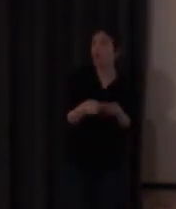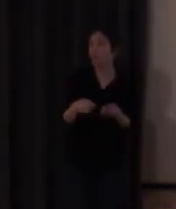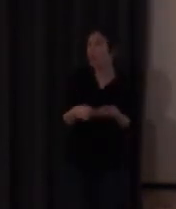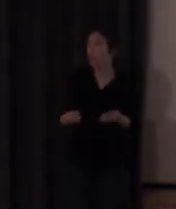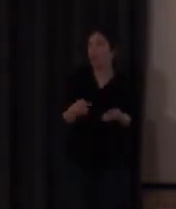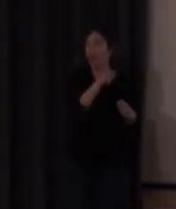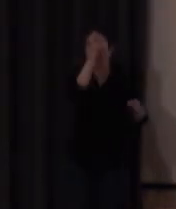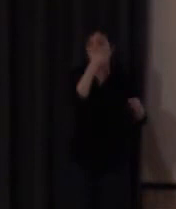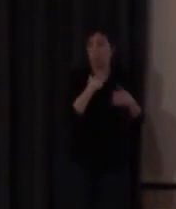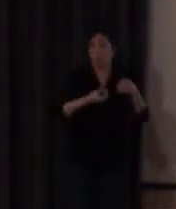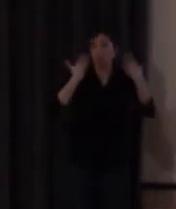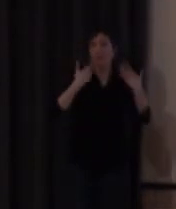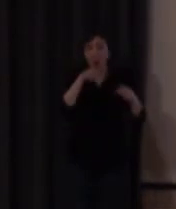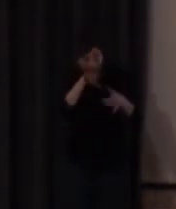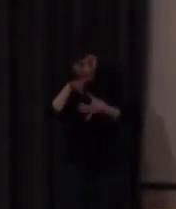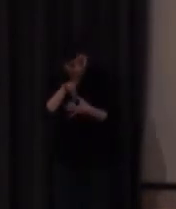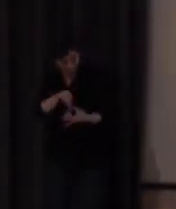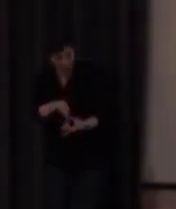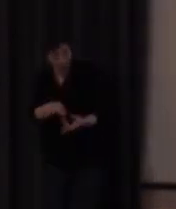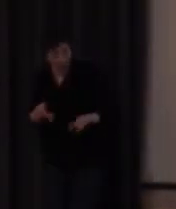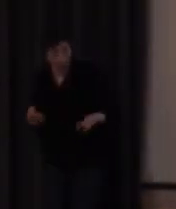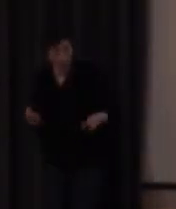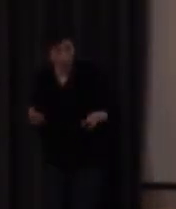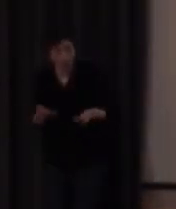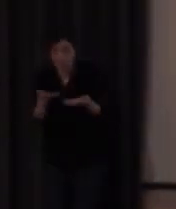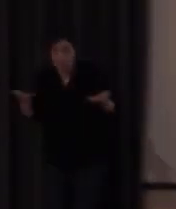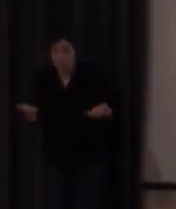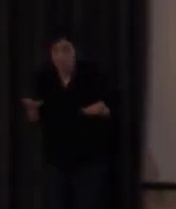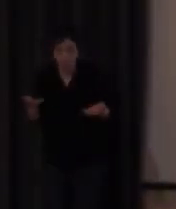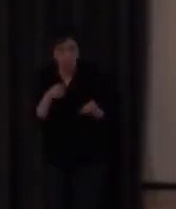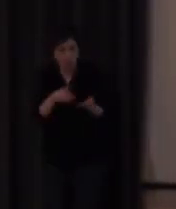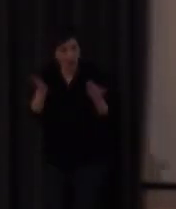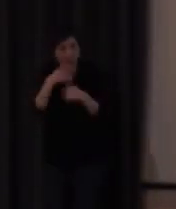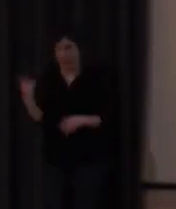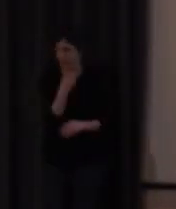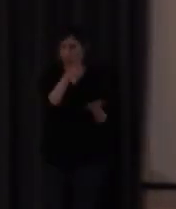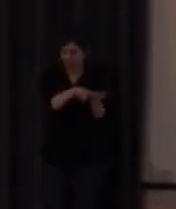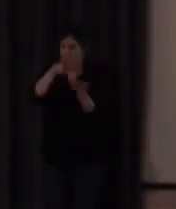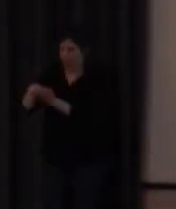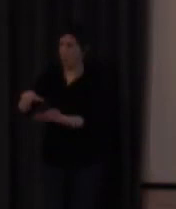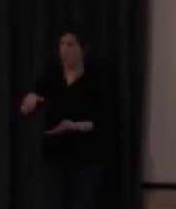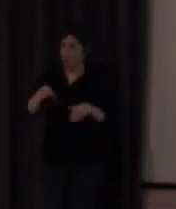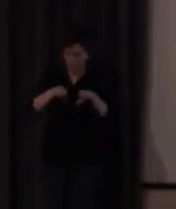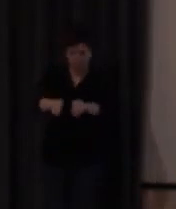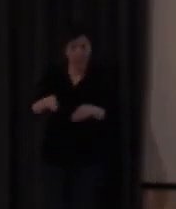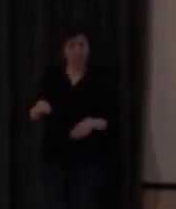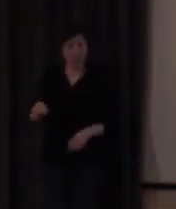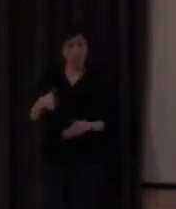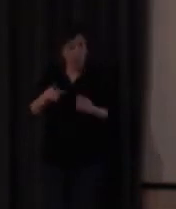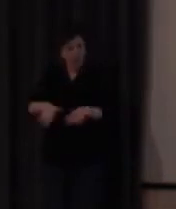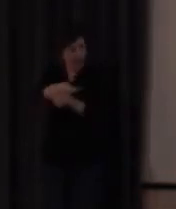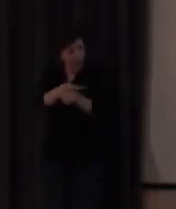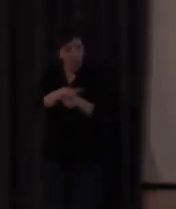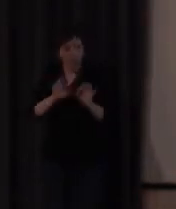¿vale? pero eso no tiene que ver yo sí que no pongo en duda que las dos son lenguas igualmente válidas para todo y